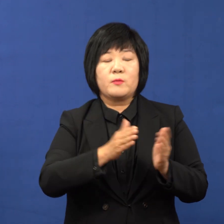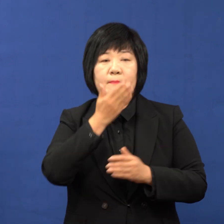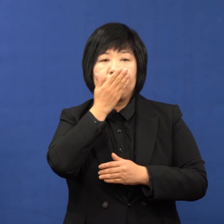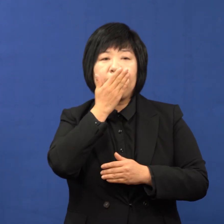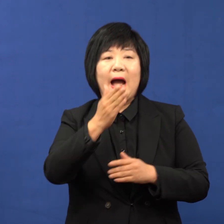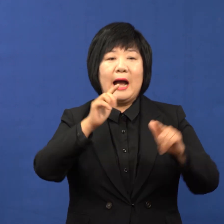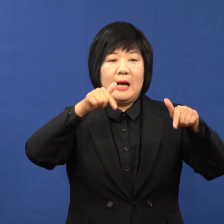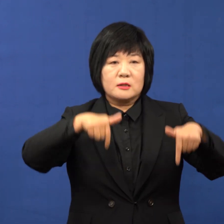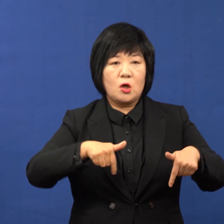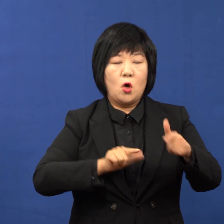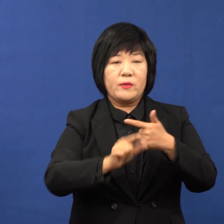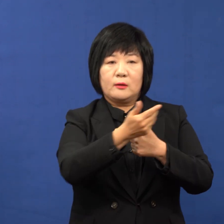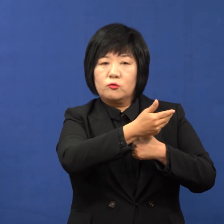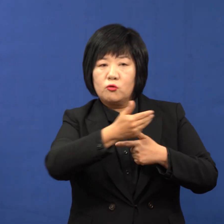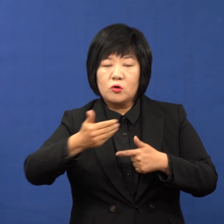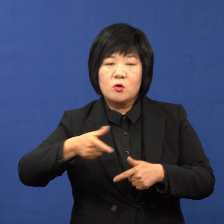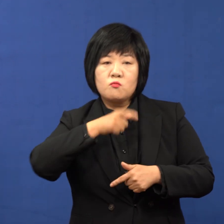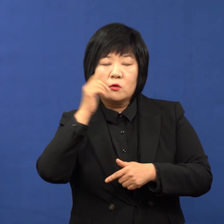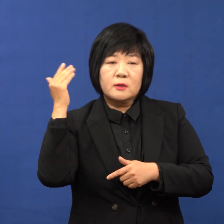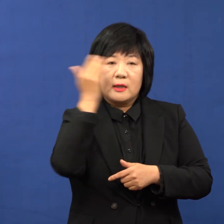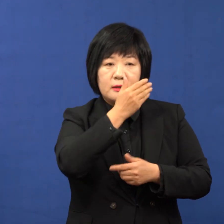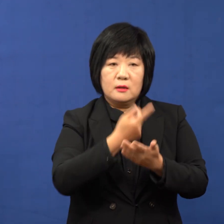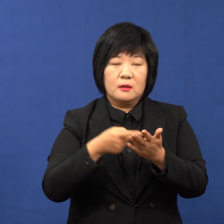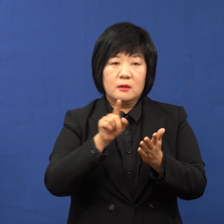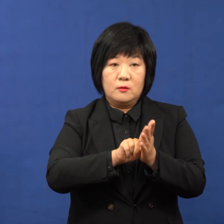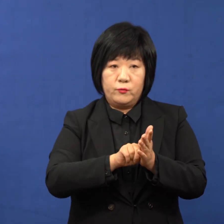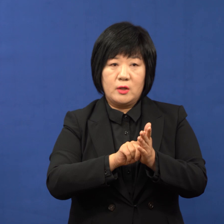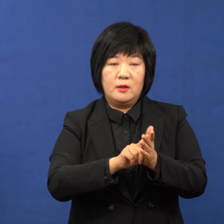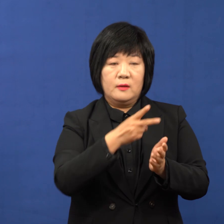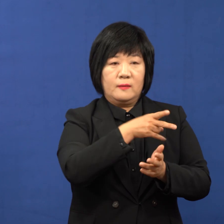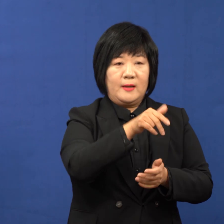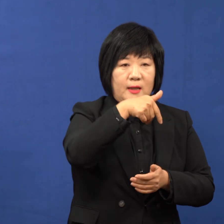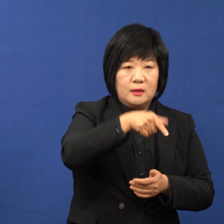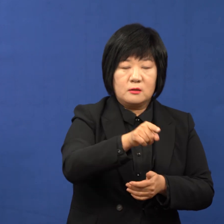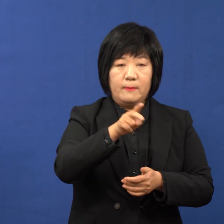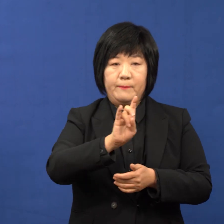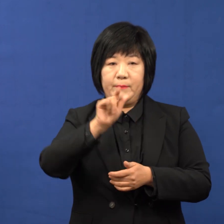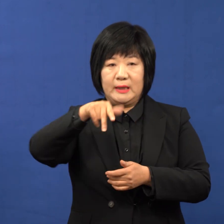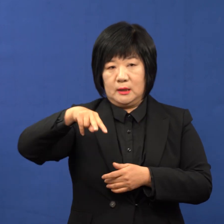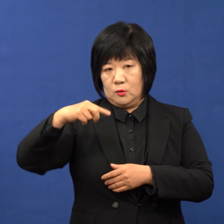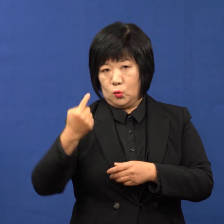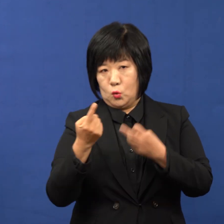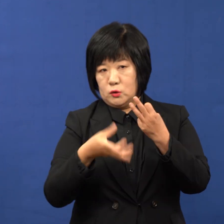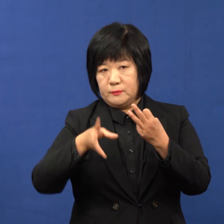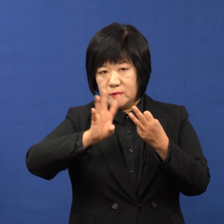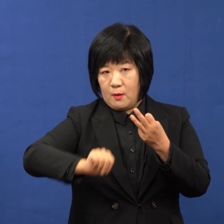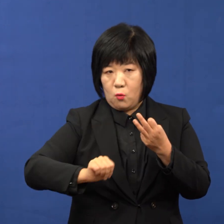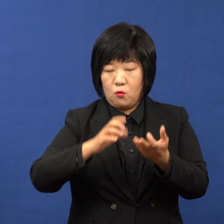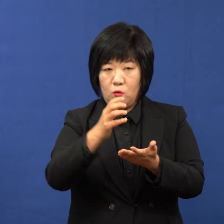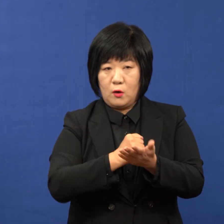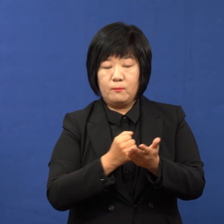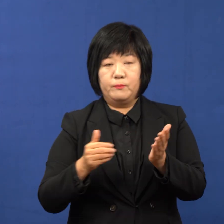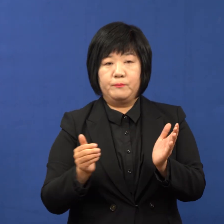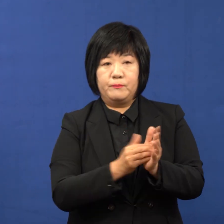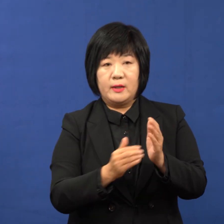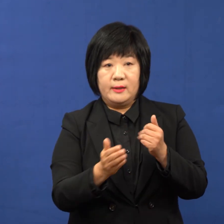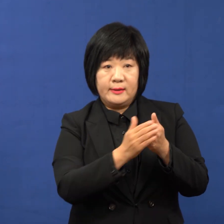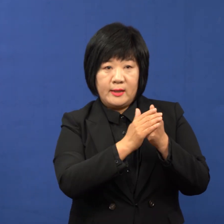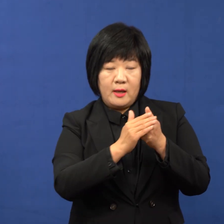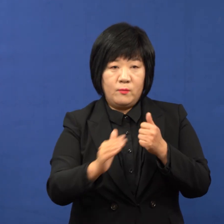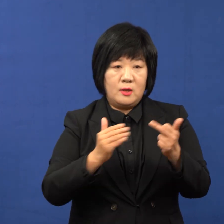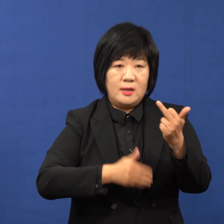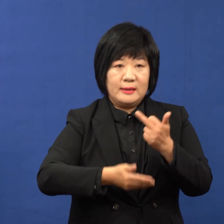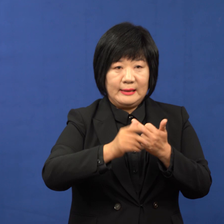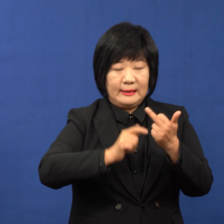서 낙동강 숙의 수질 개선을 위한 대저 맥도 숨은 개조 사업비 13억 원도 확보를 해서 낙동강 하국도